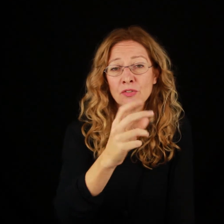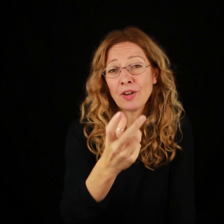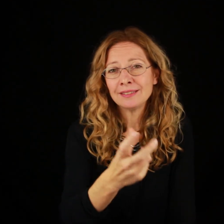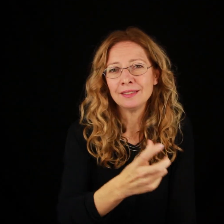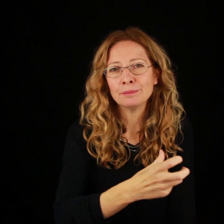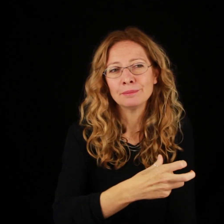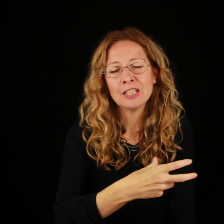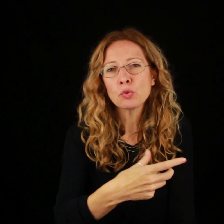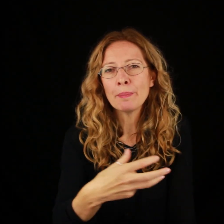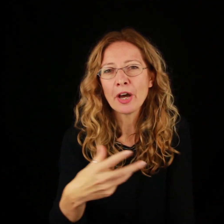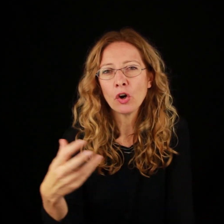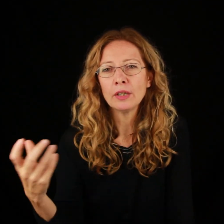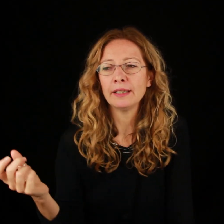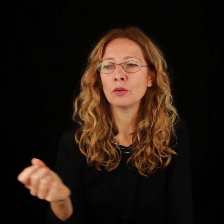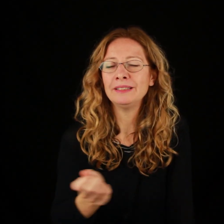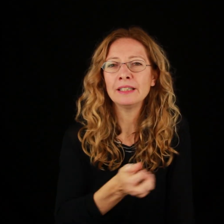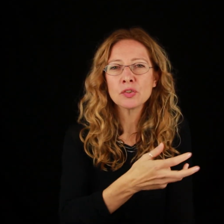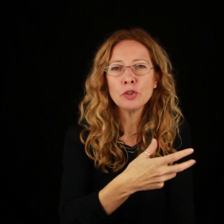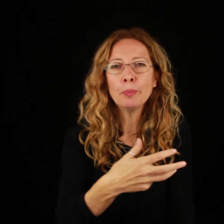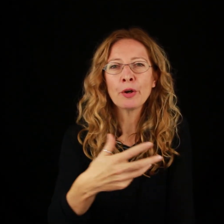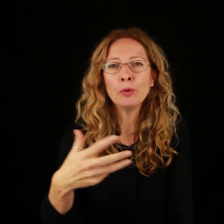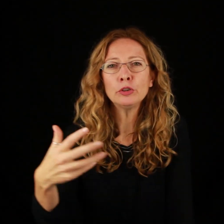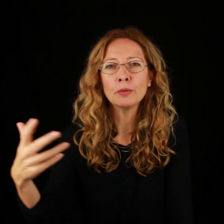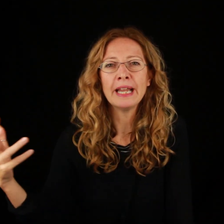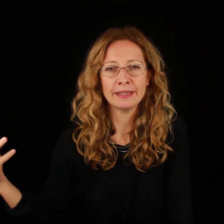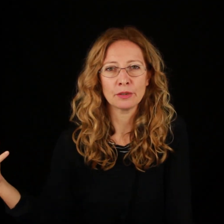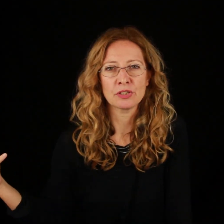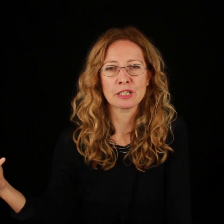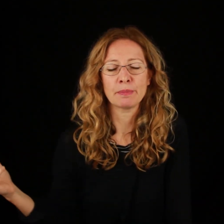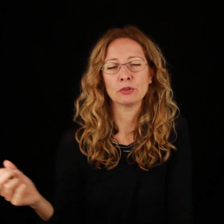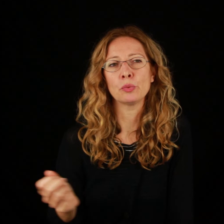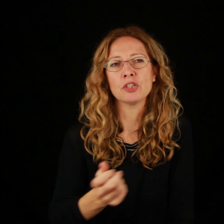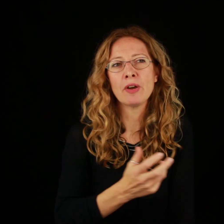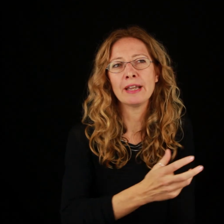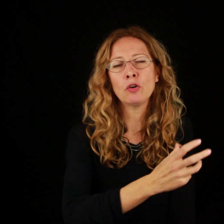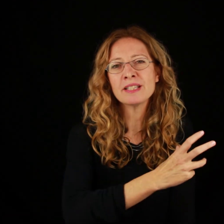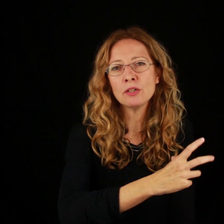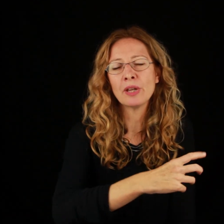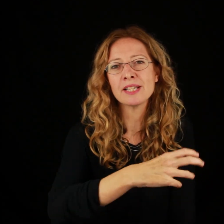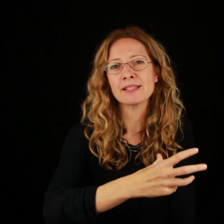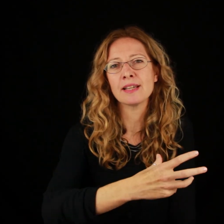infatti le sue parole sviluppano molto bene questo aspetto qui, cioè è come se lui avesse